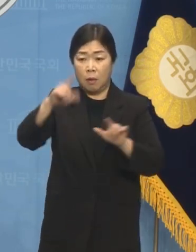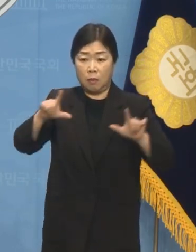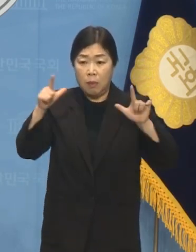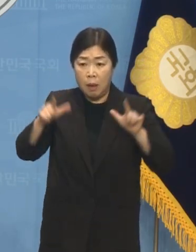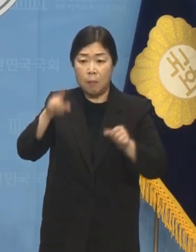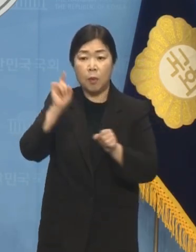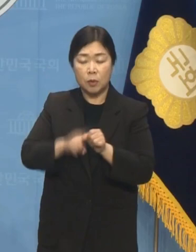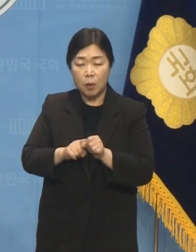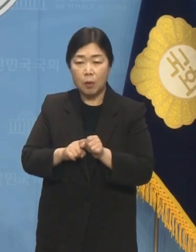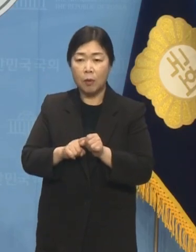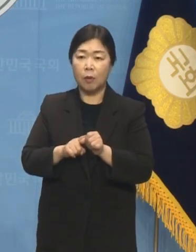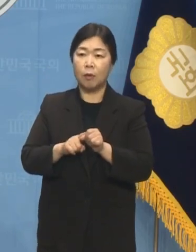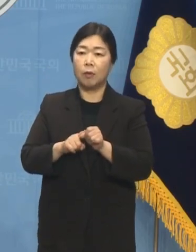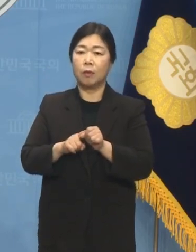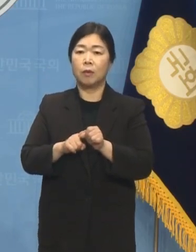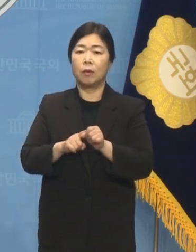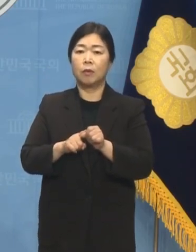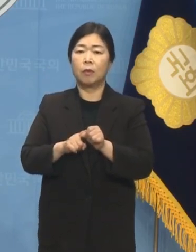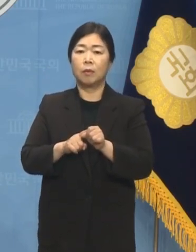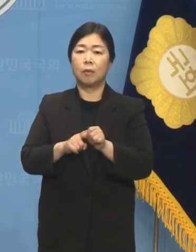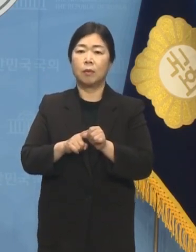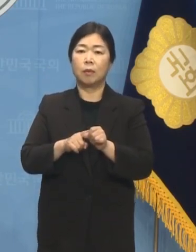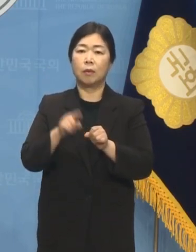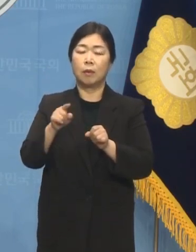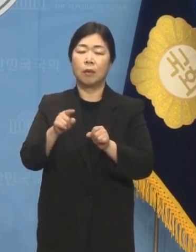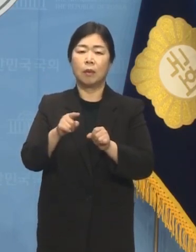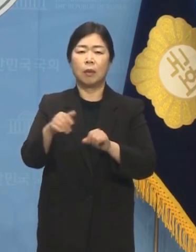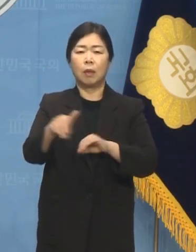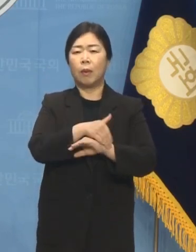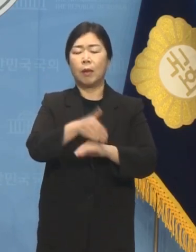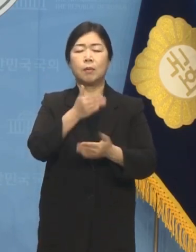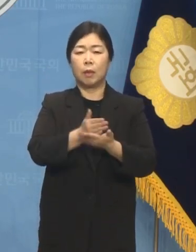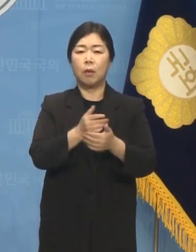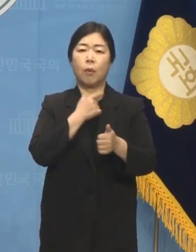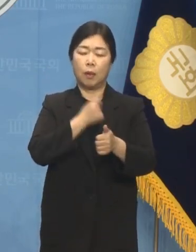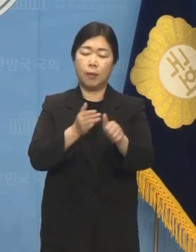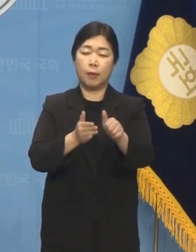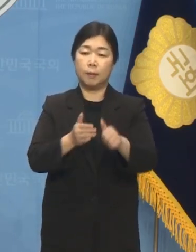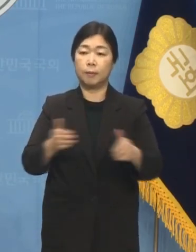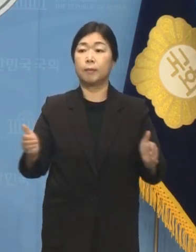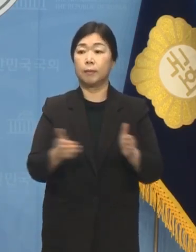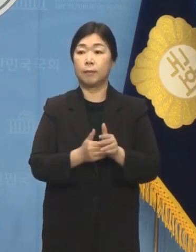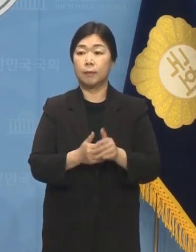해결사 대비무대에 그치지 않길 바랍니다. 이상입니다.